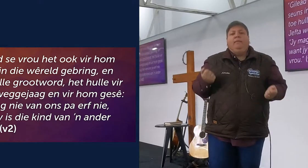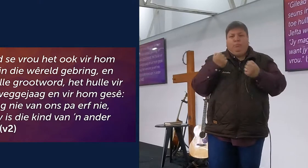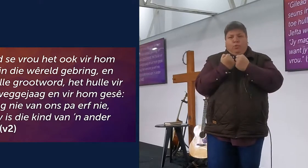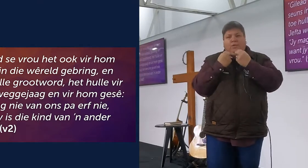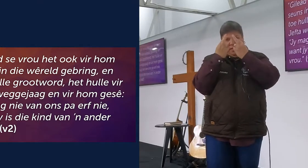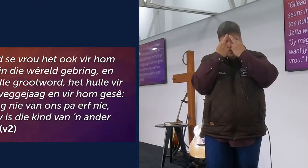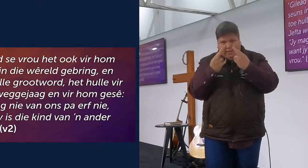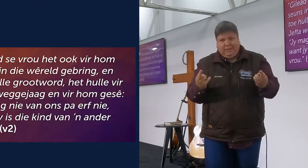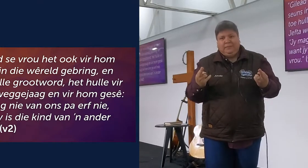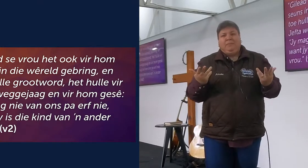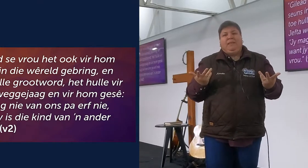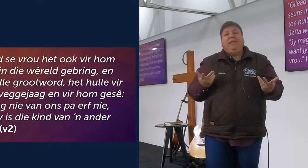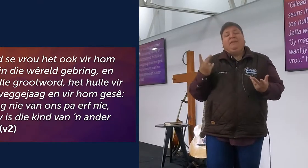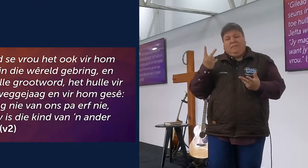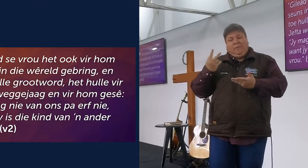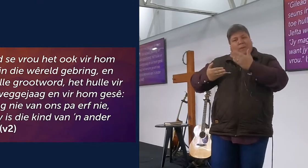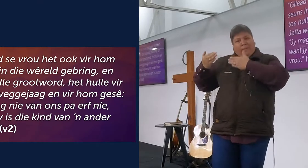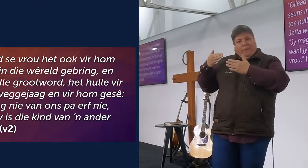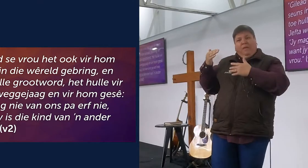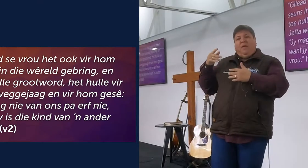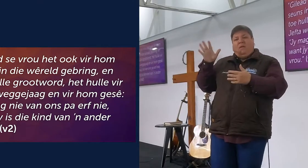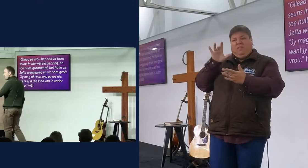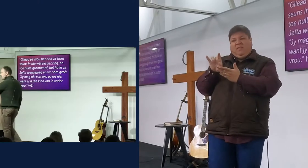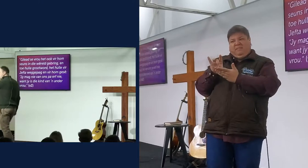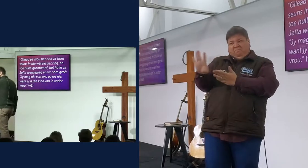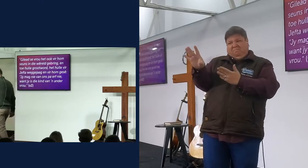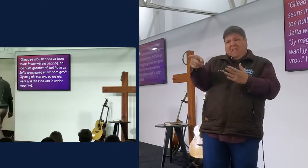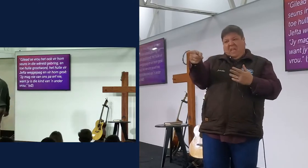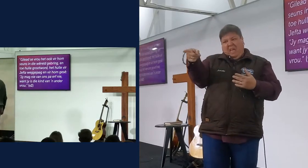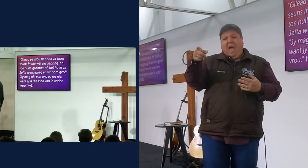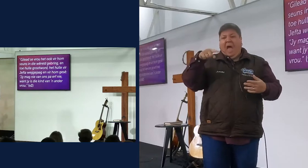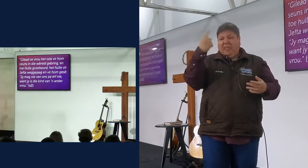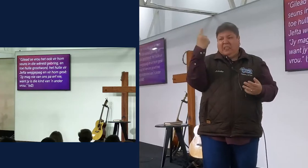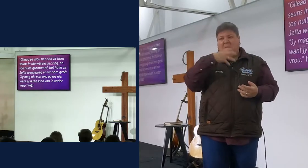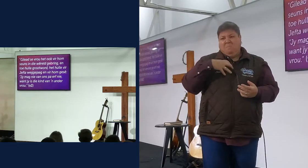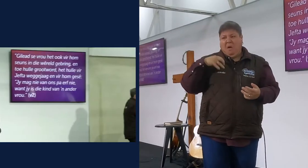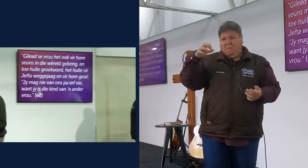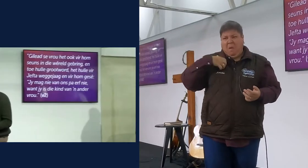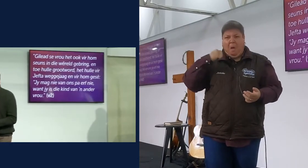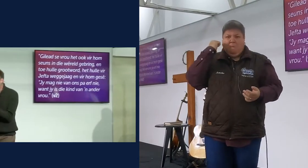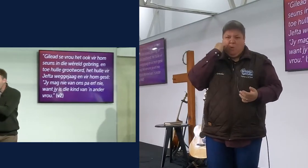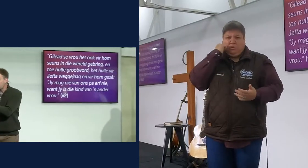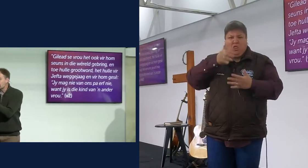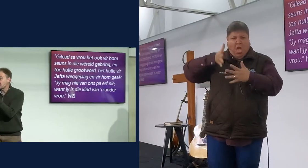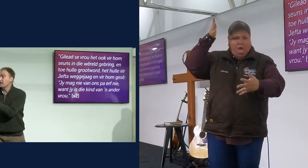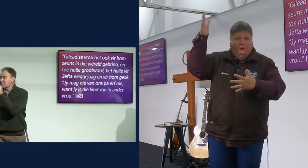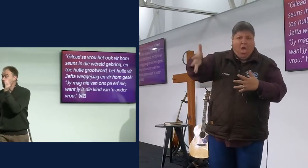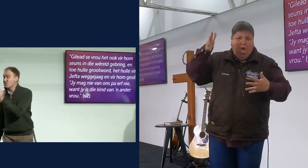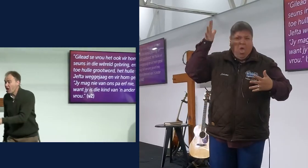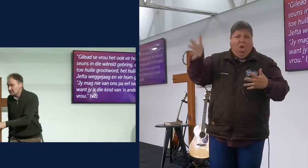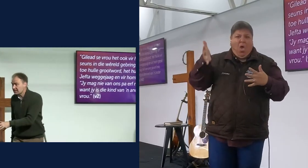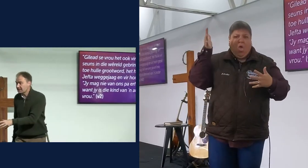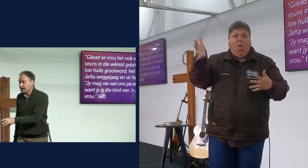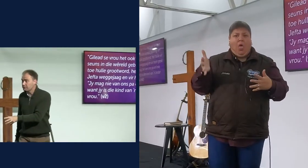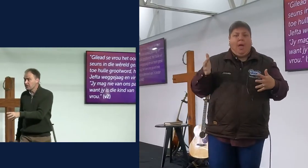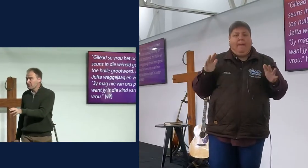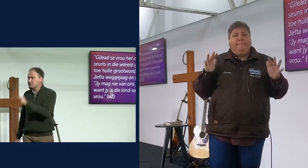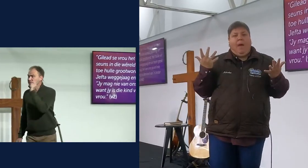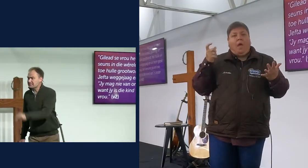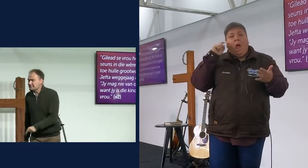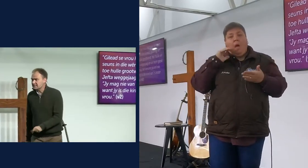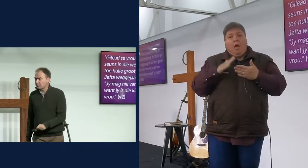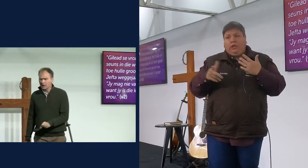mag nie van pa erf nie, want jy is een kind van een ander vrouw, so, hier sê die mense, hier die seens, hier die familie, en baie keer is dit die mense die naaste aan jou,